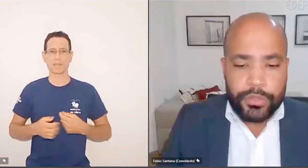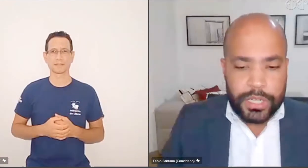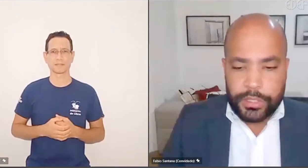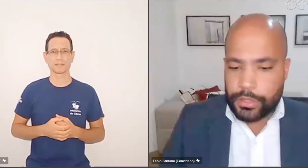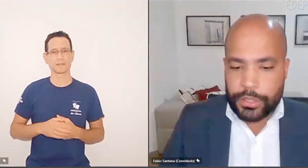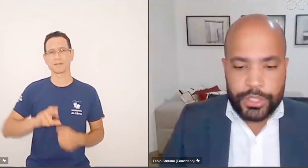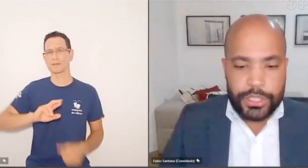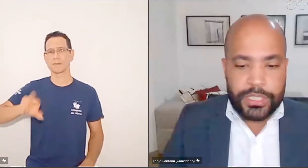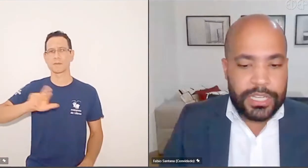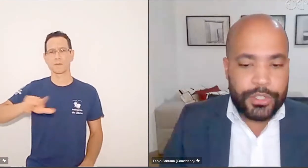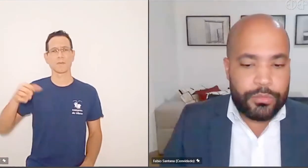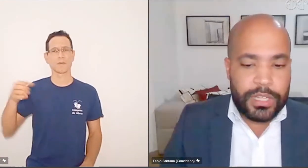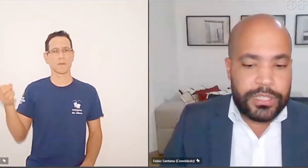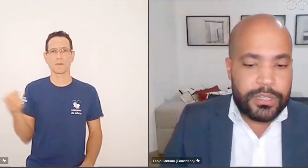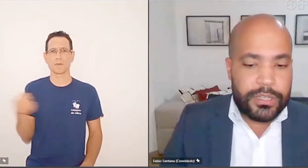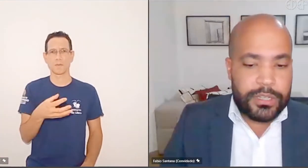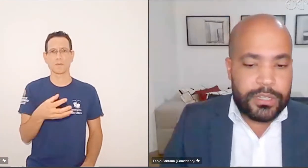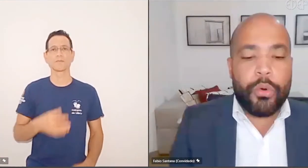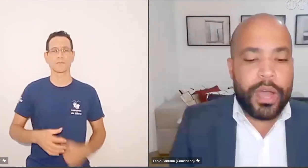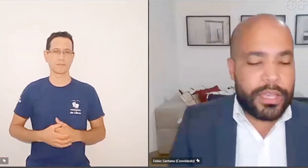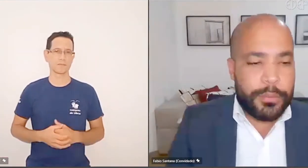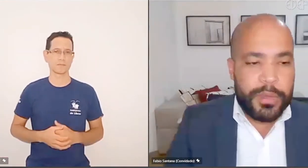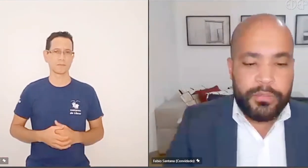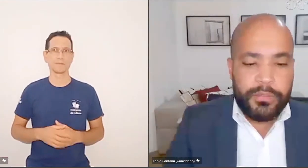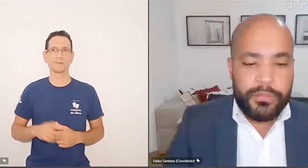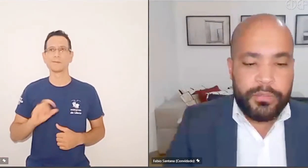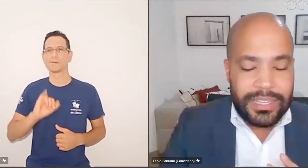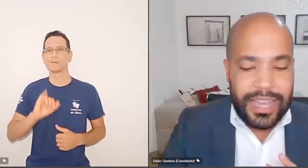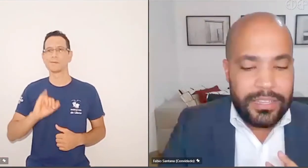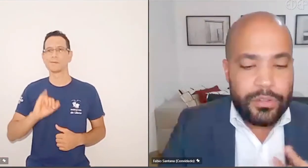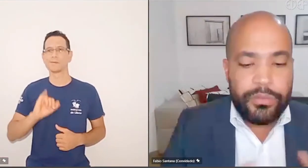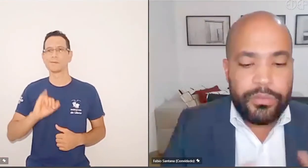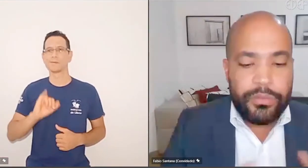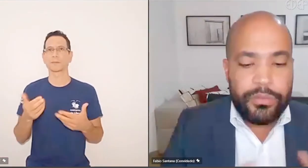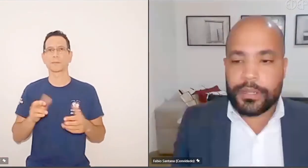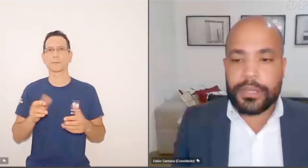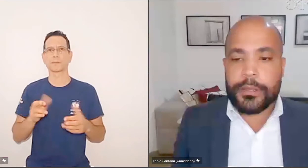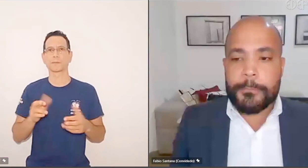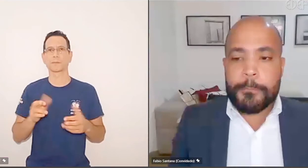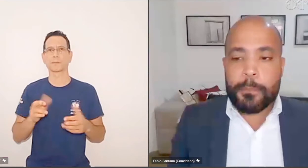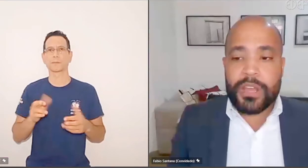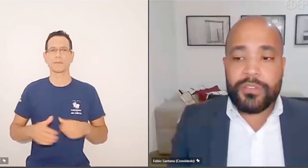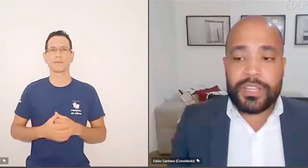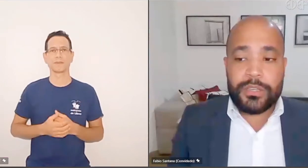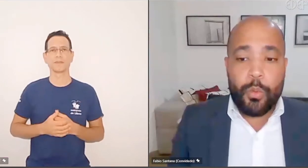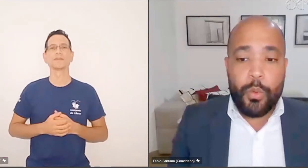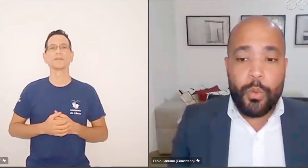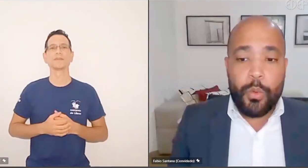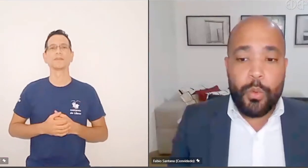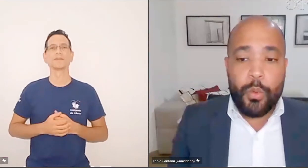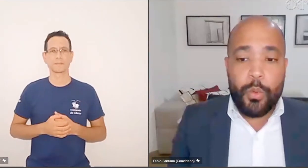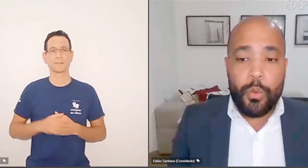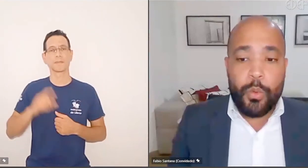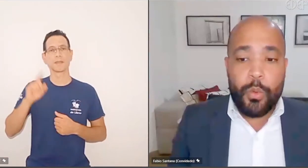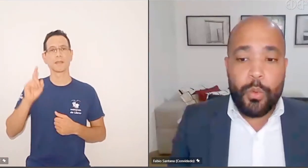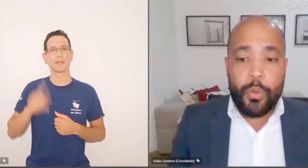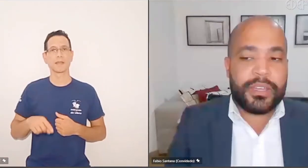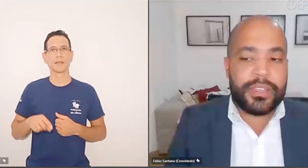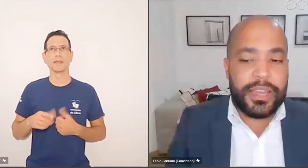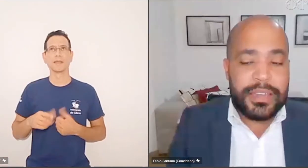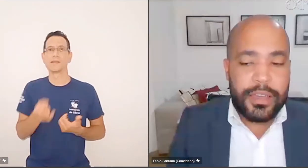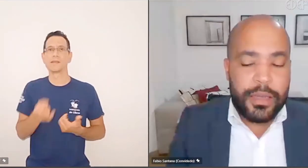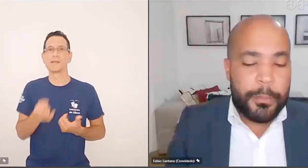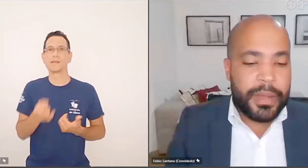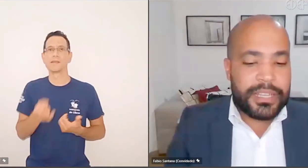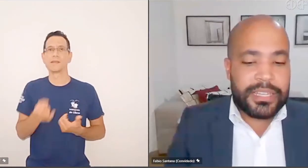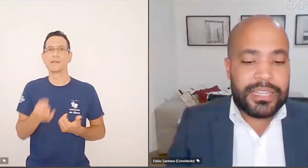novo, a gente não está dizendo nada inovador aqui, minha fala não vai ser nada inovadora, mas vai ser um wake-up call, vai ser